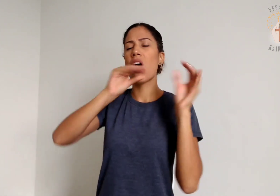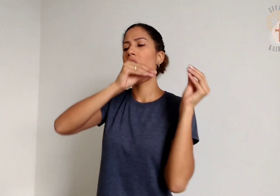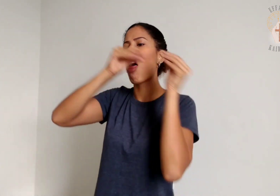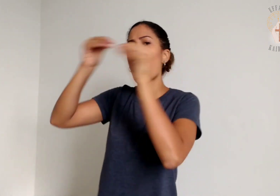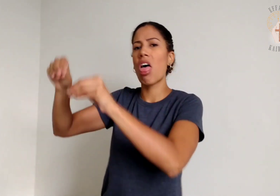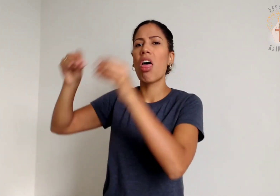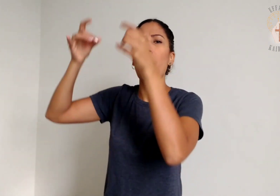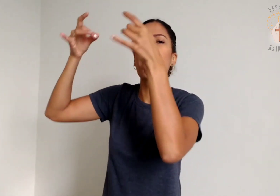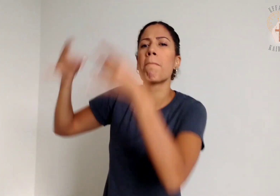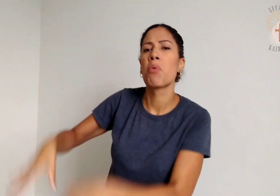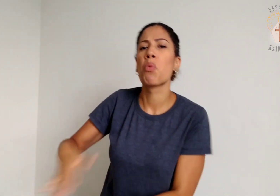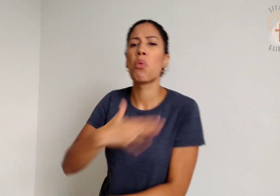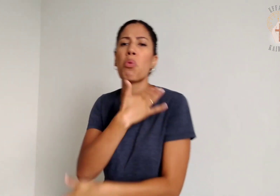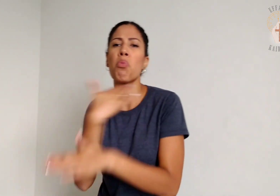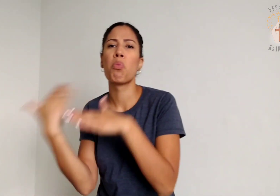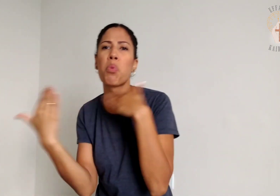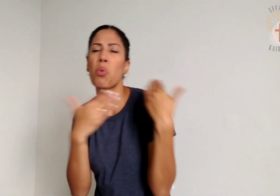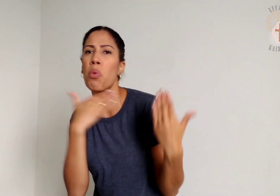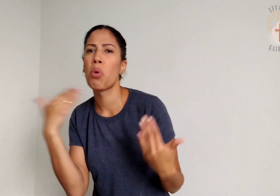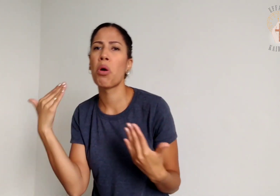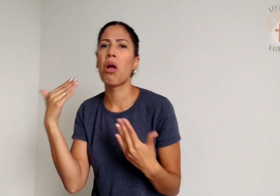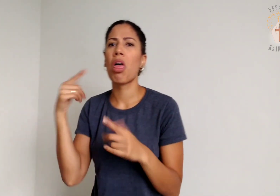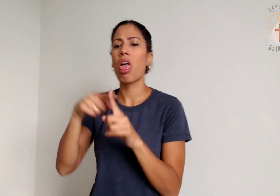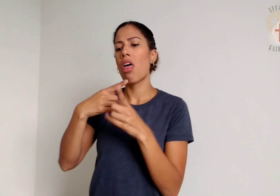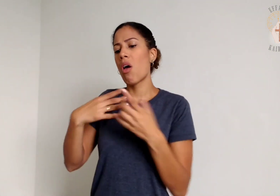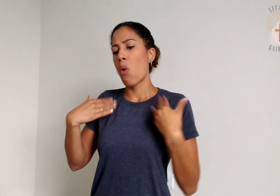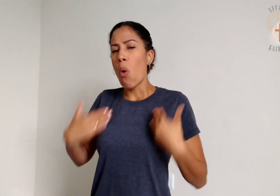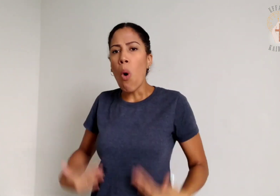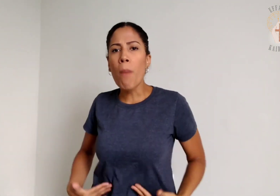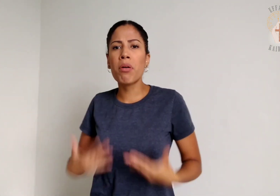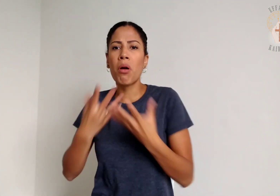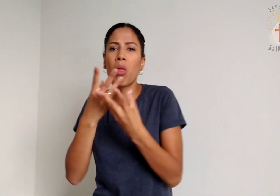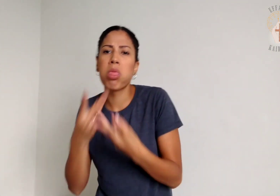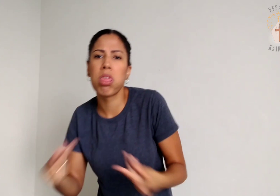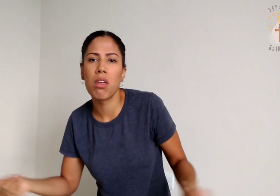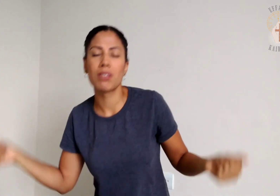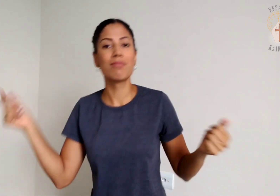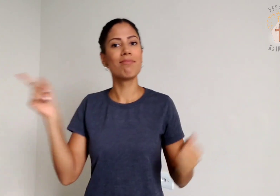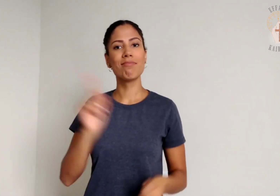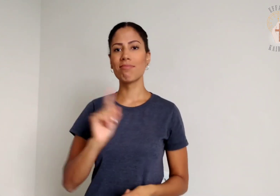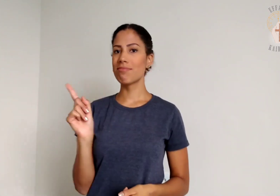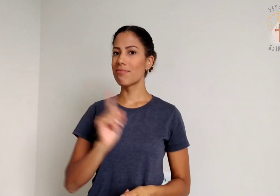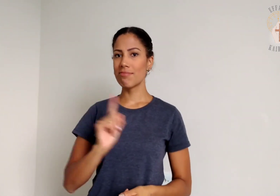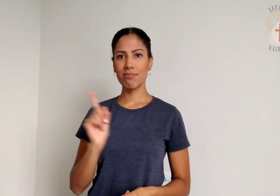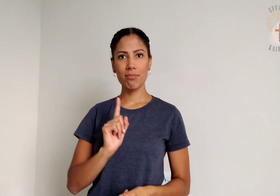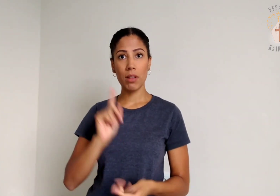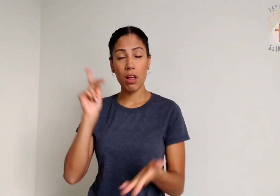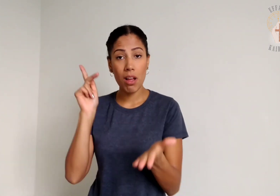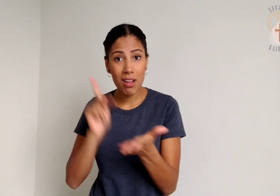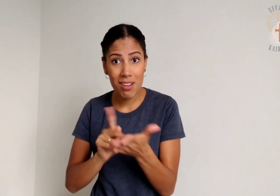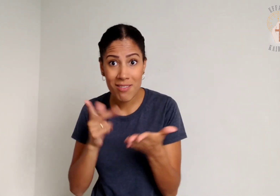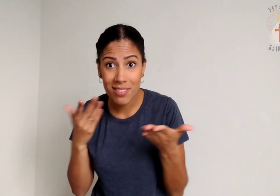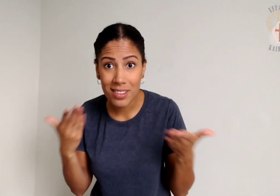abandonado na região dos mortos, e sua carne não conheceu a corrupção.